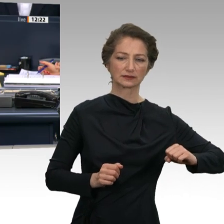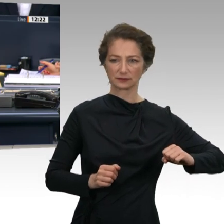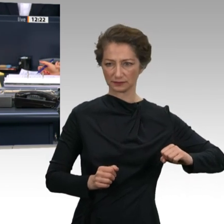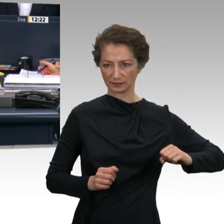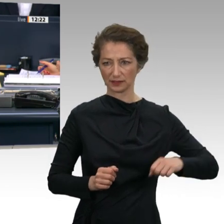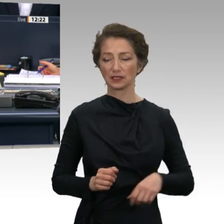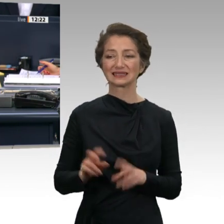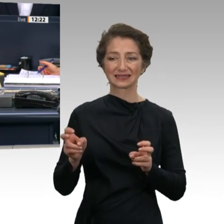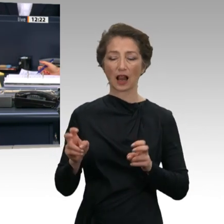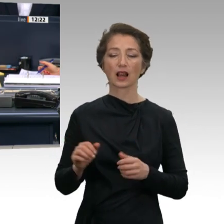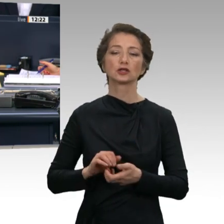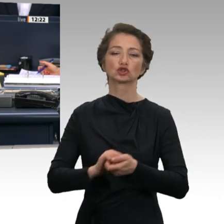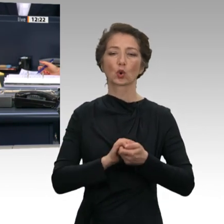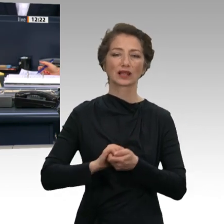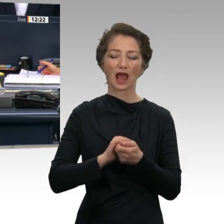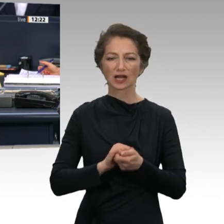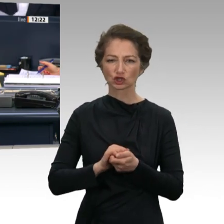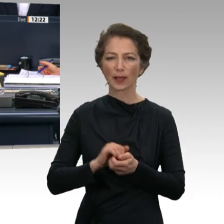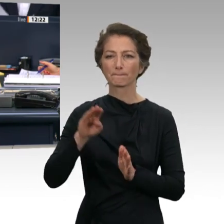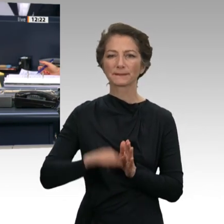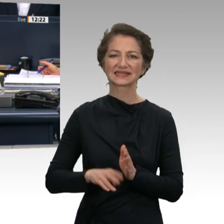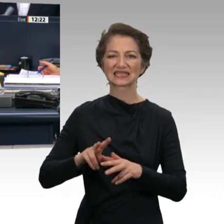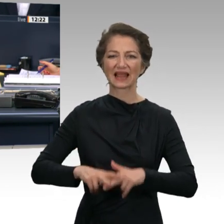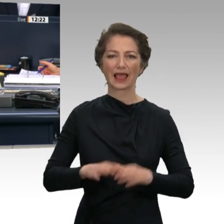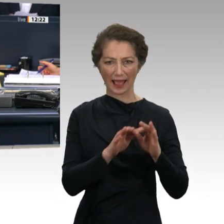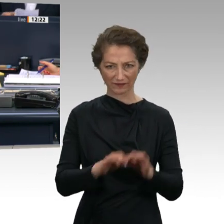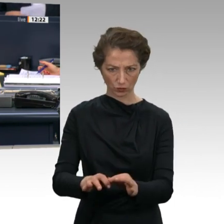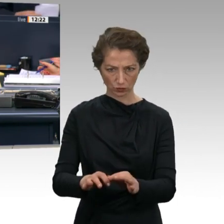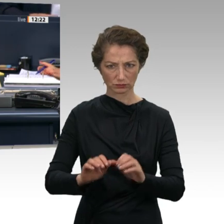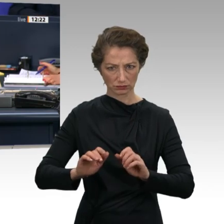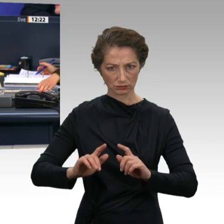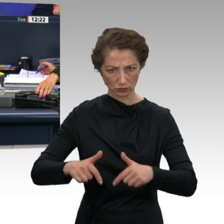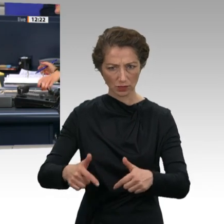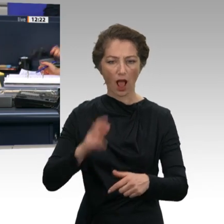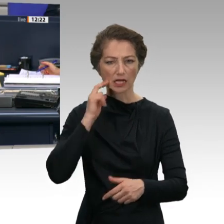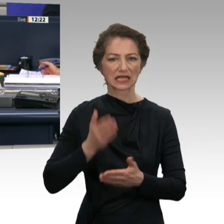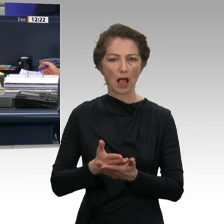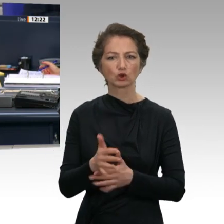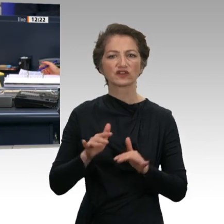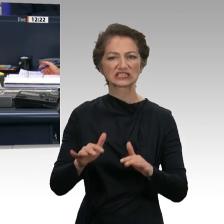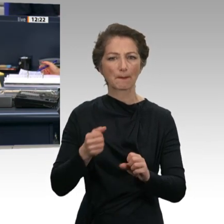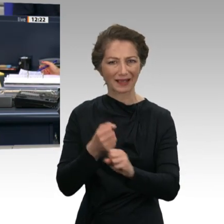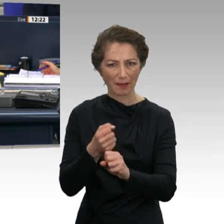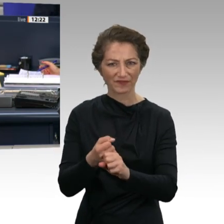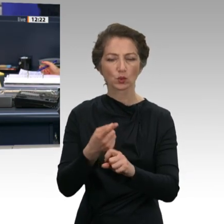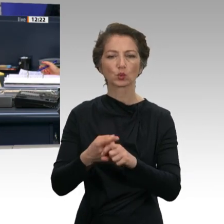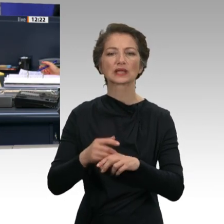Titel Solidarische Mindestrente einführen, Altersarmut wirksam bekämpfen und das Rentenniveau anheben, sowie